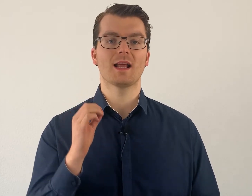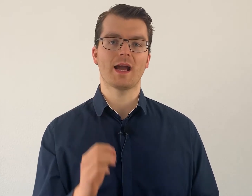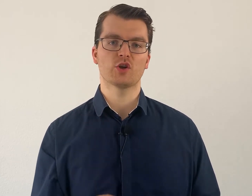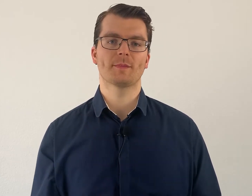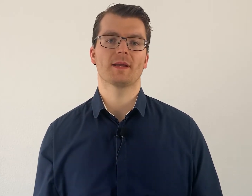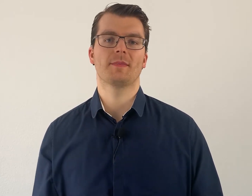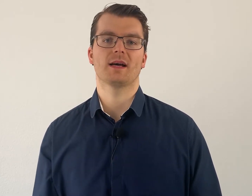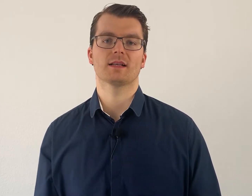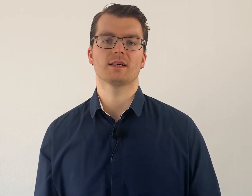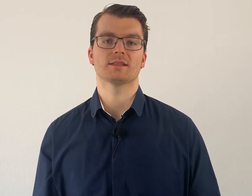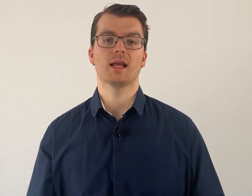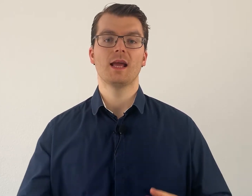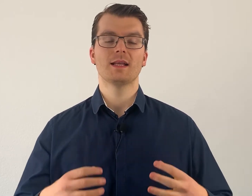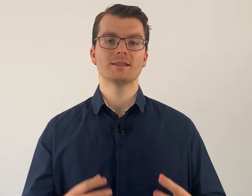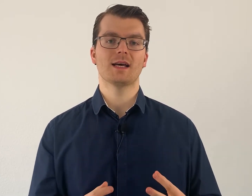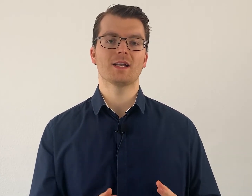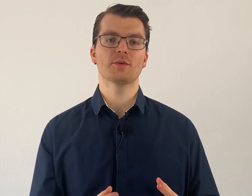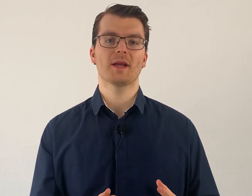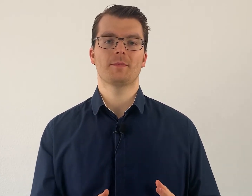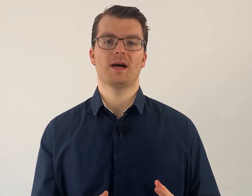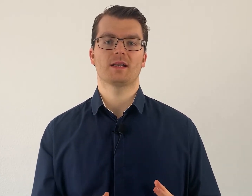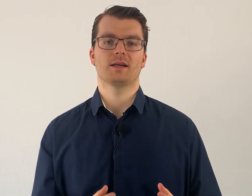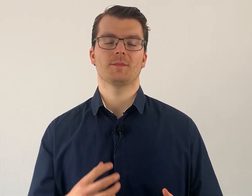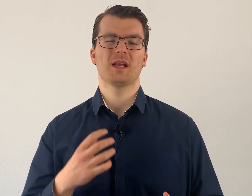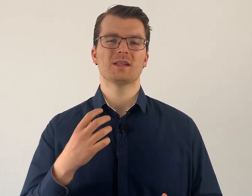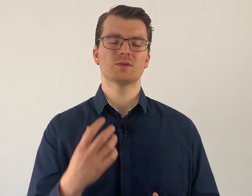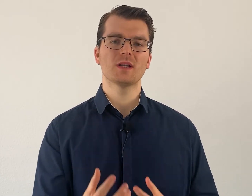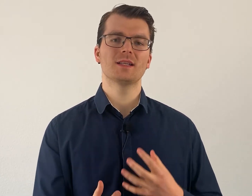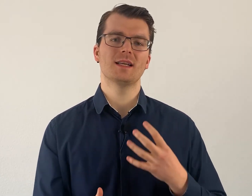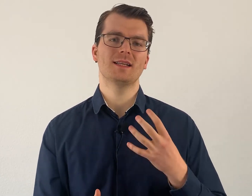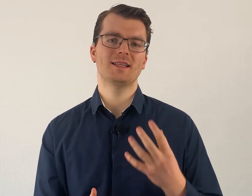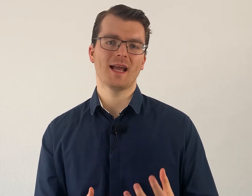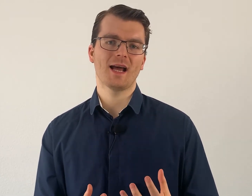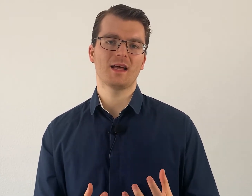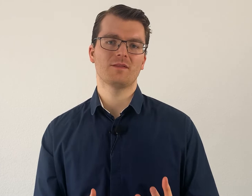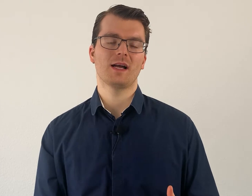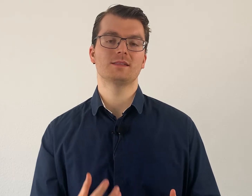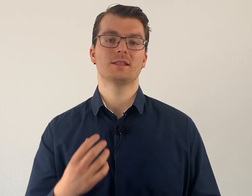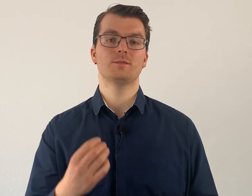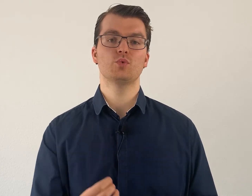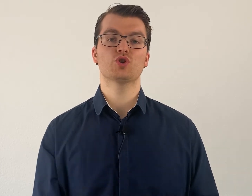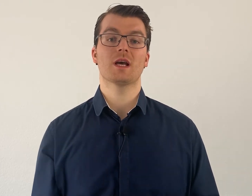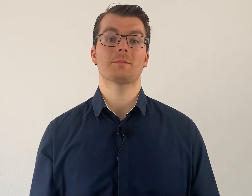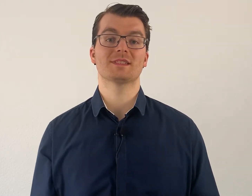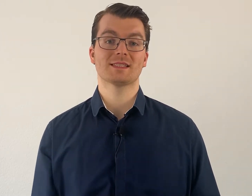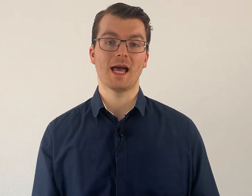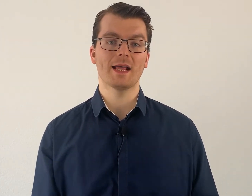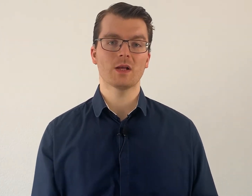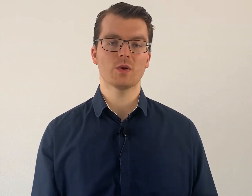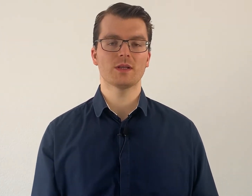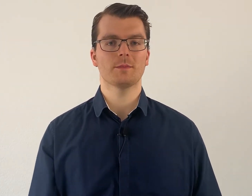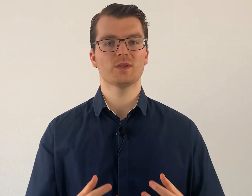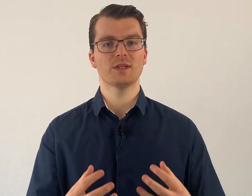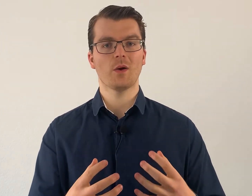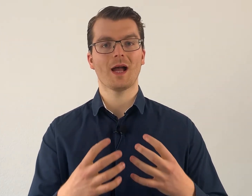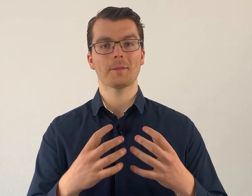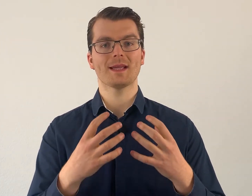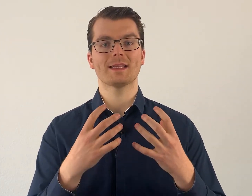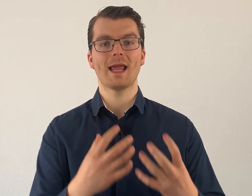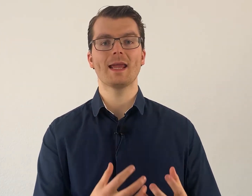Ansprechpartner hast. Dieser Ansprechpartner sollte dir idealerweise die Buchstaben zeigen können, damit du die auch einmal in echt